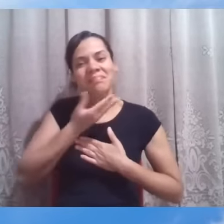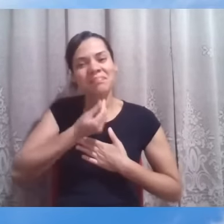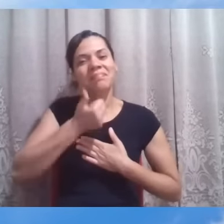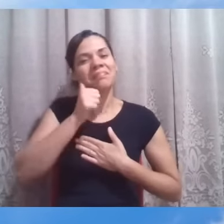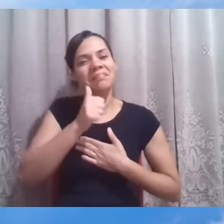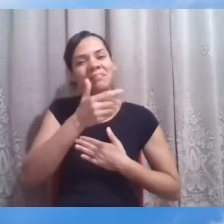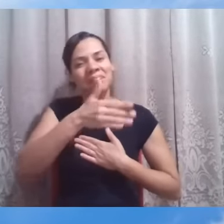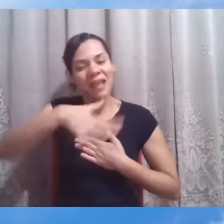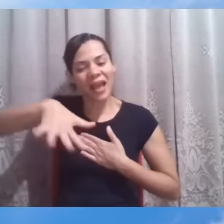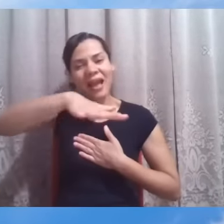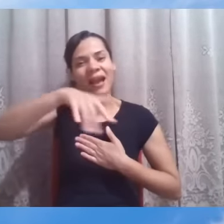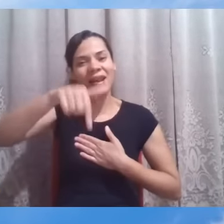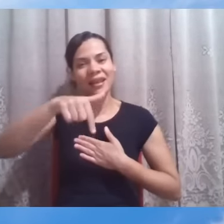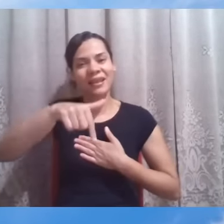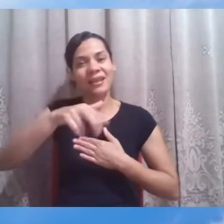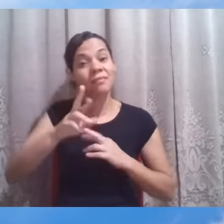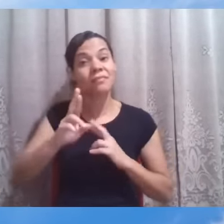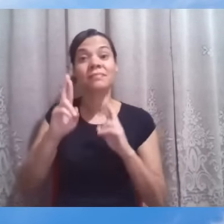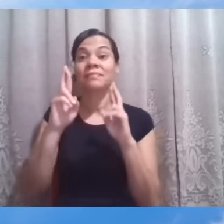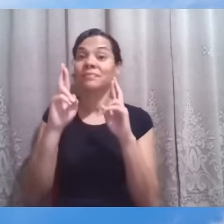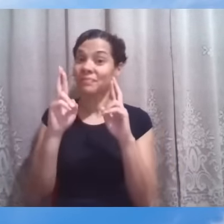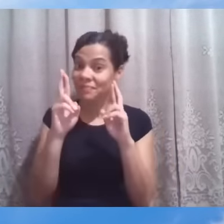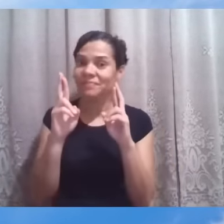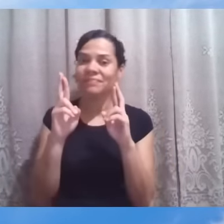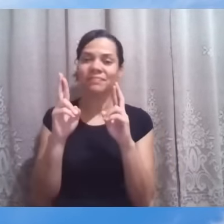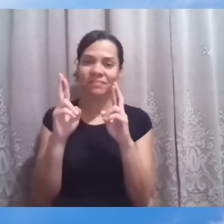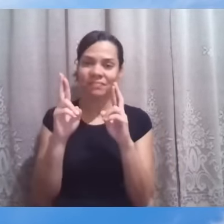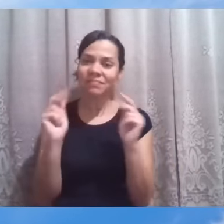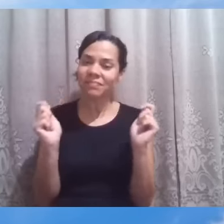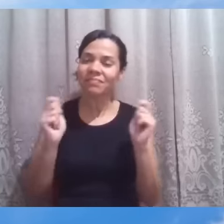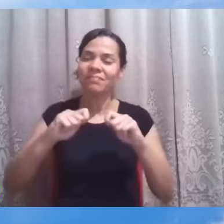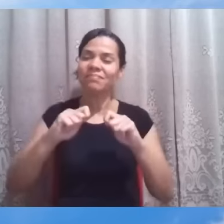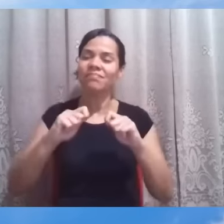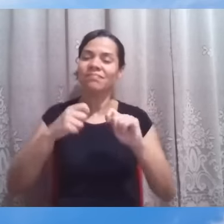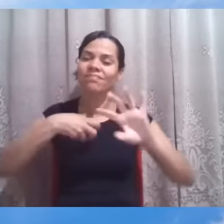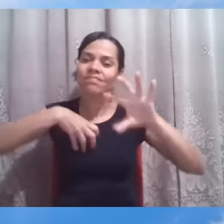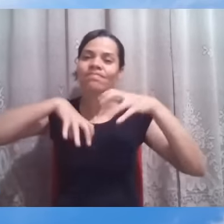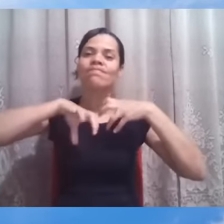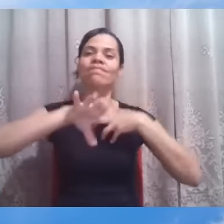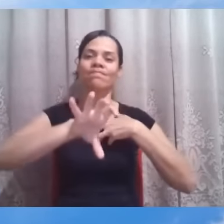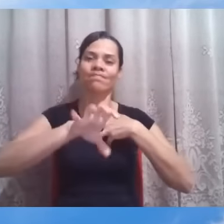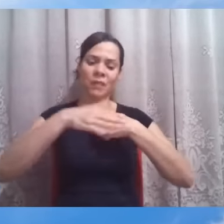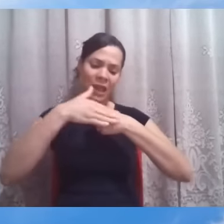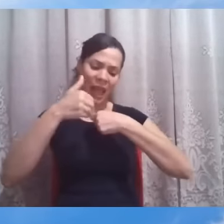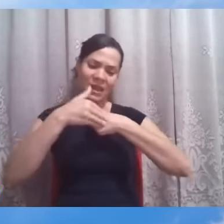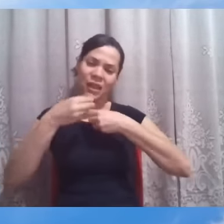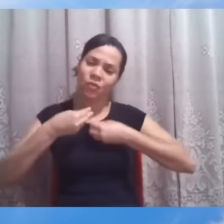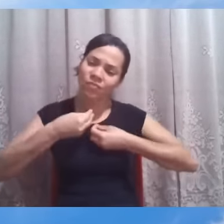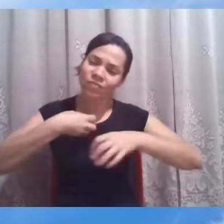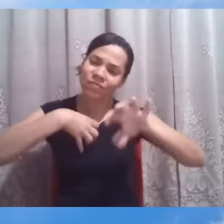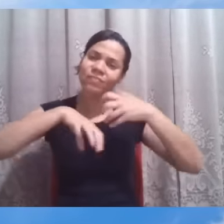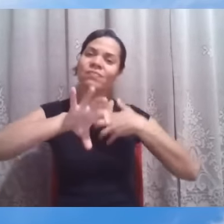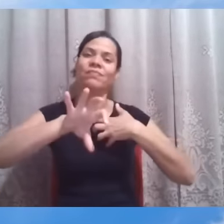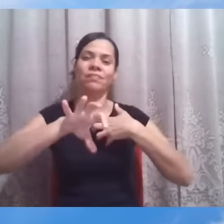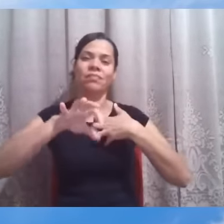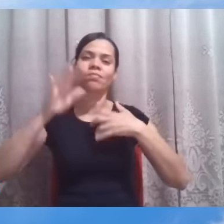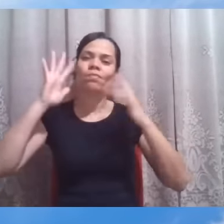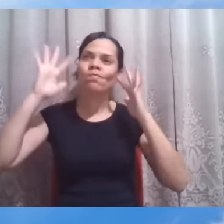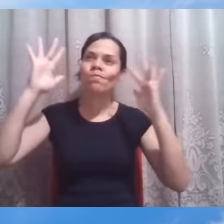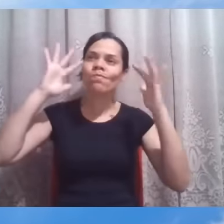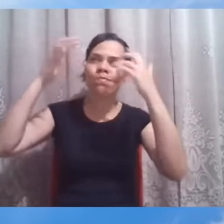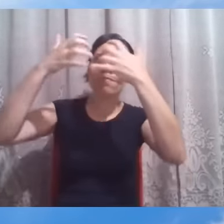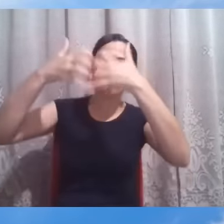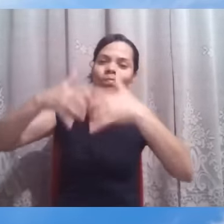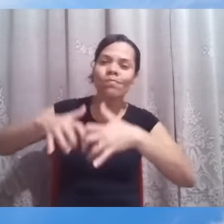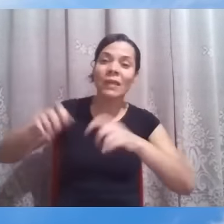e esperamos, de alguma maneira, poder retribuir a esse carinho todo com reflexões que lhes possam ser